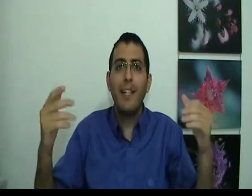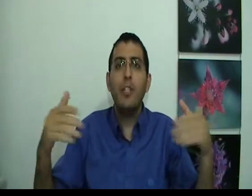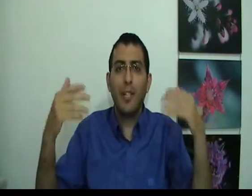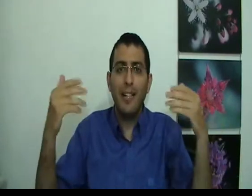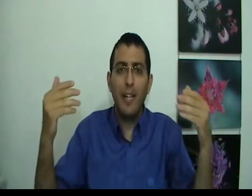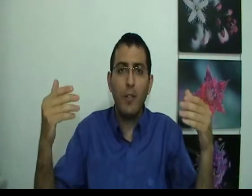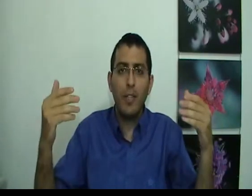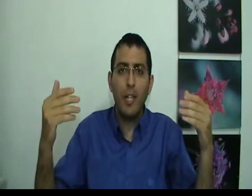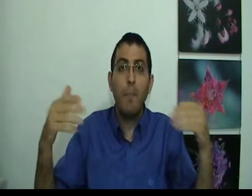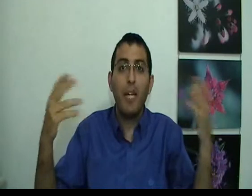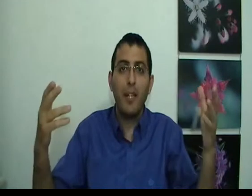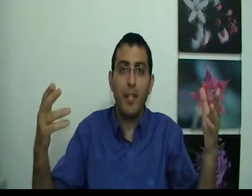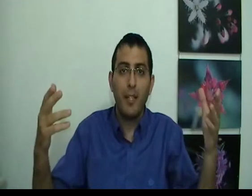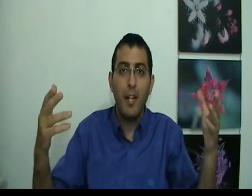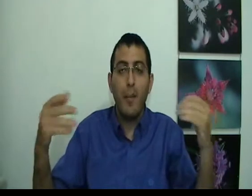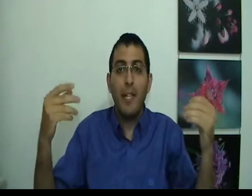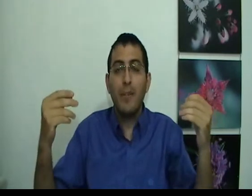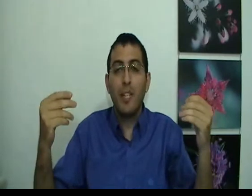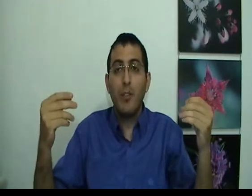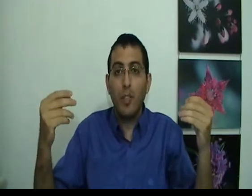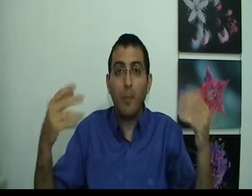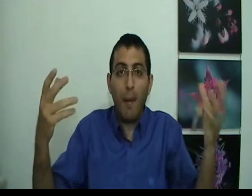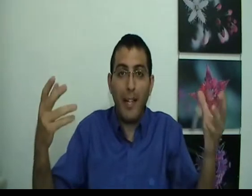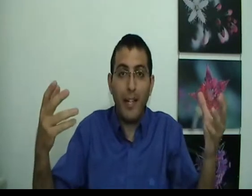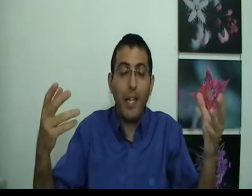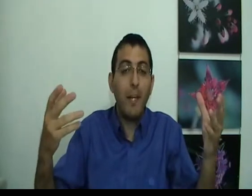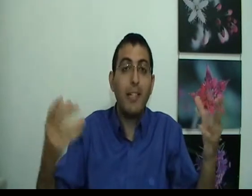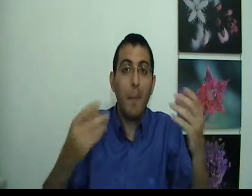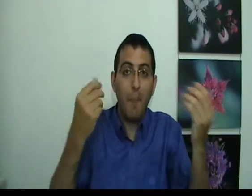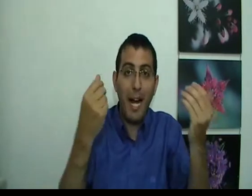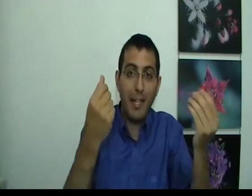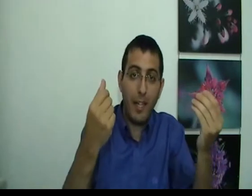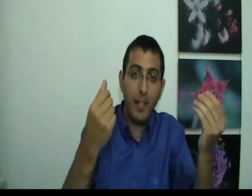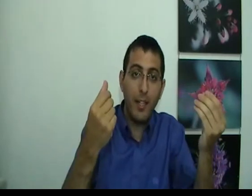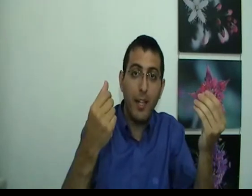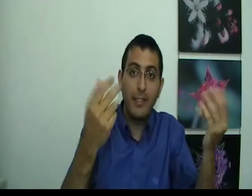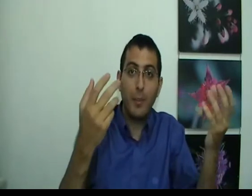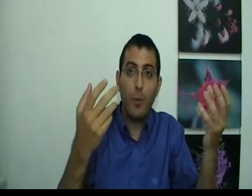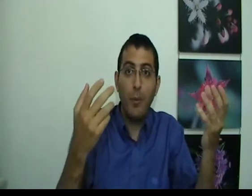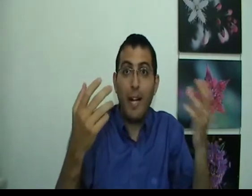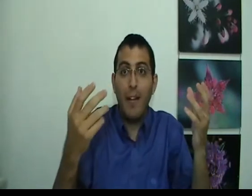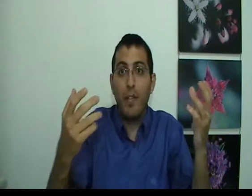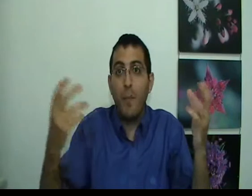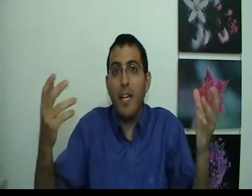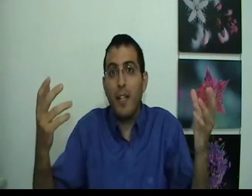לענות על השאלה מי אני בן אדם צריך לשאול את עצמו מה אני? אם אני יודע מה אני אז אני אוכל אולי להבין מי אני